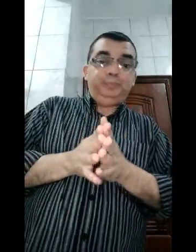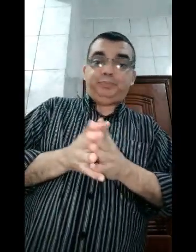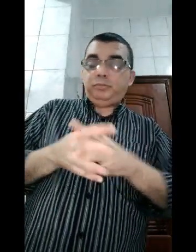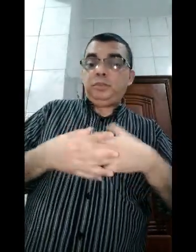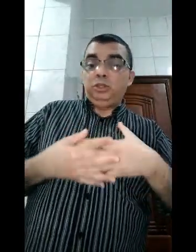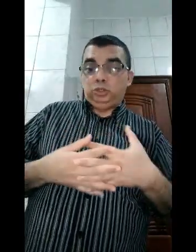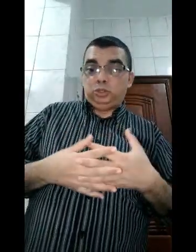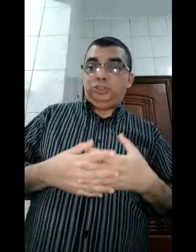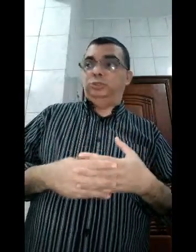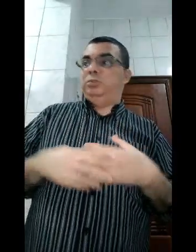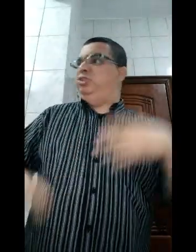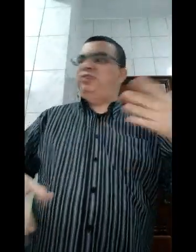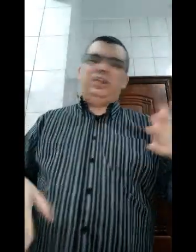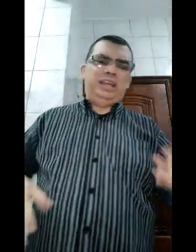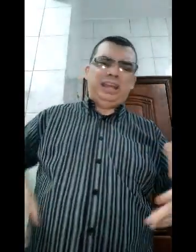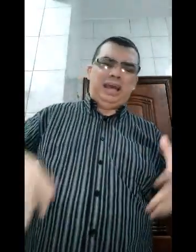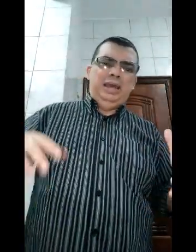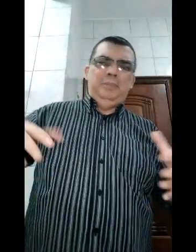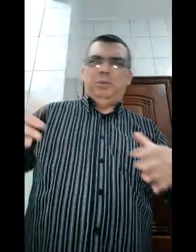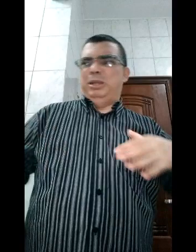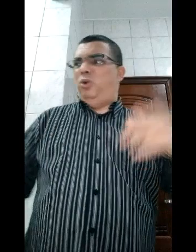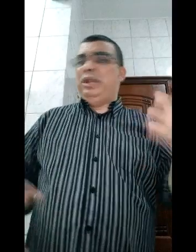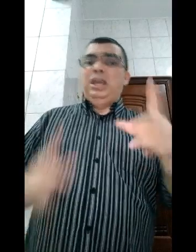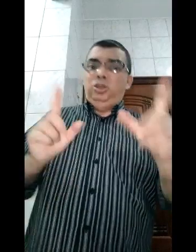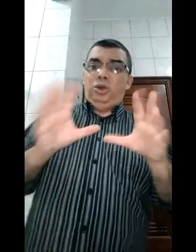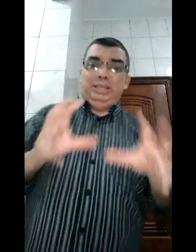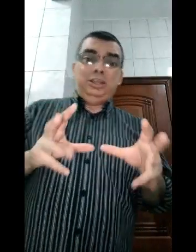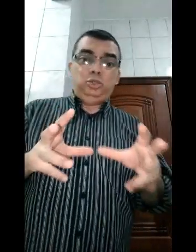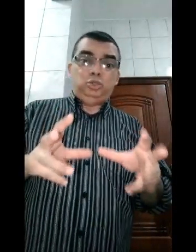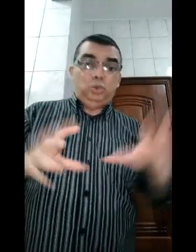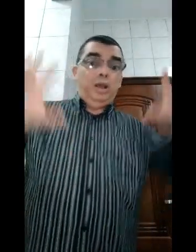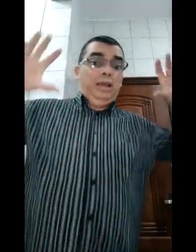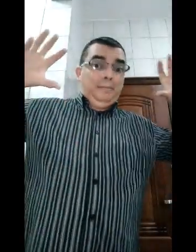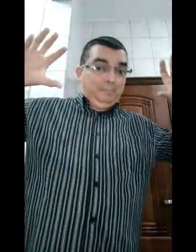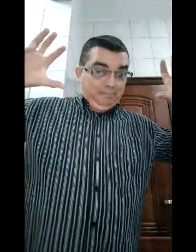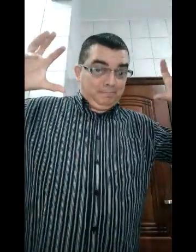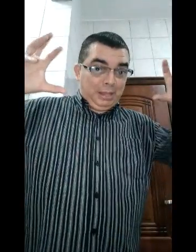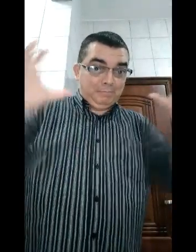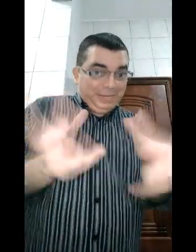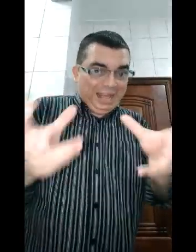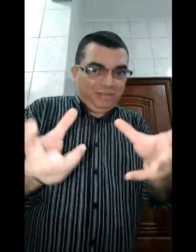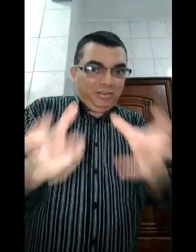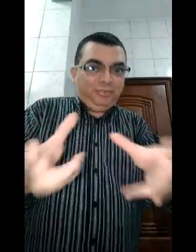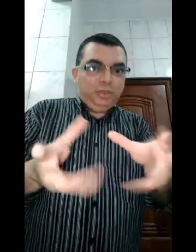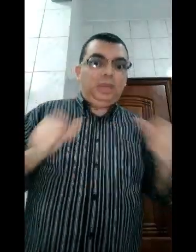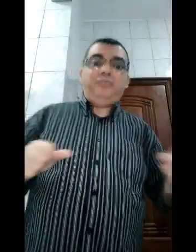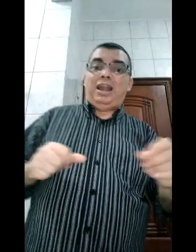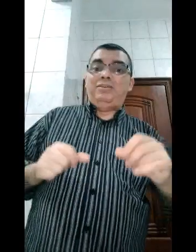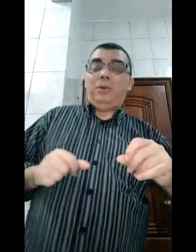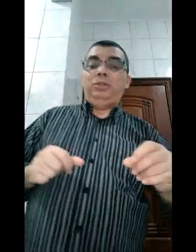Jojo Toddynho. Eu falo que ele era meio maricona e olha que a Jojo brigava feio quem falava mal